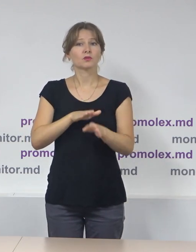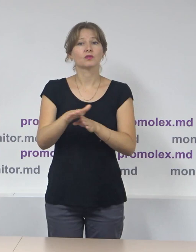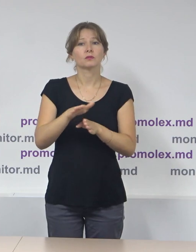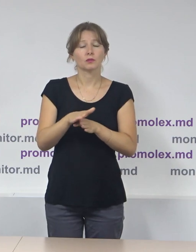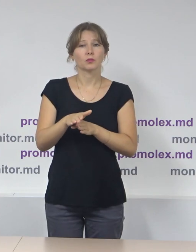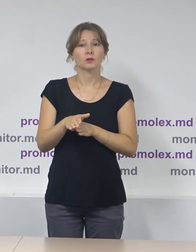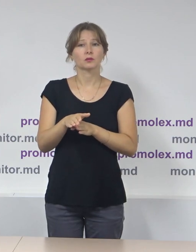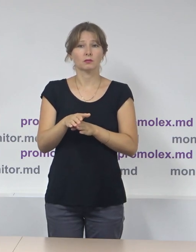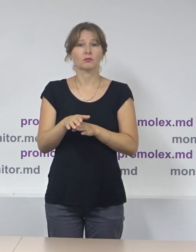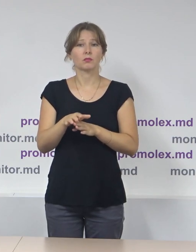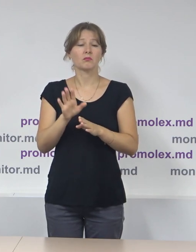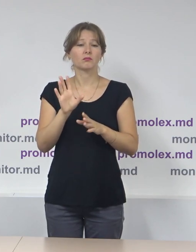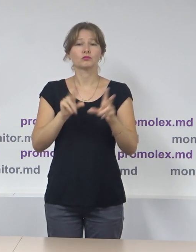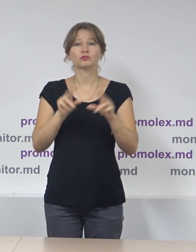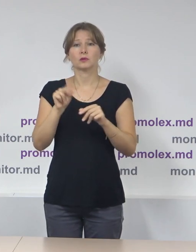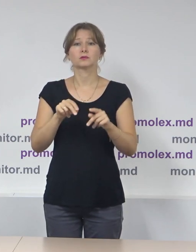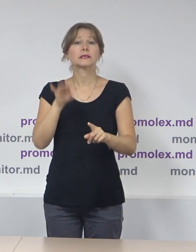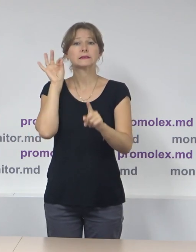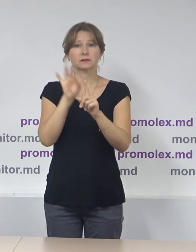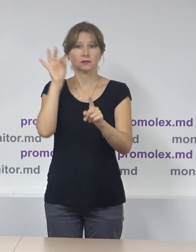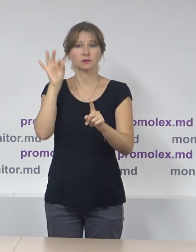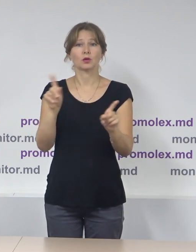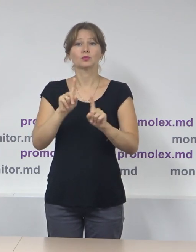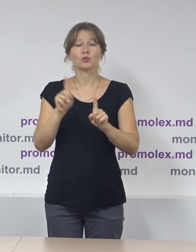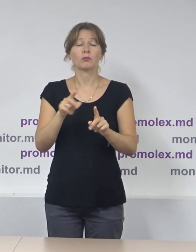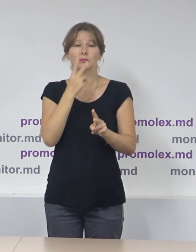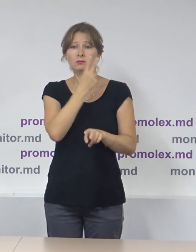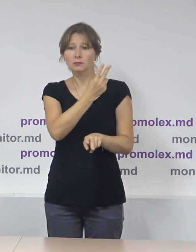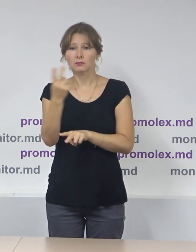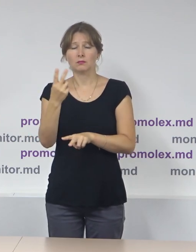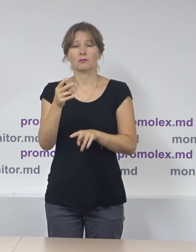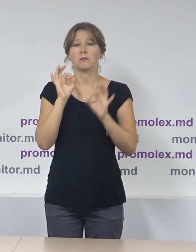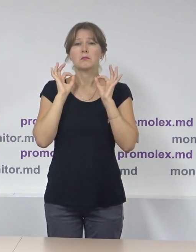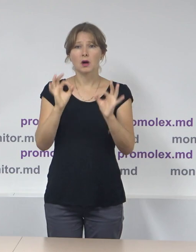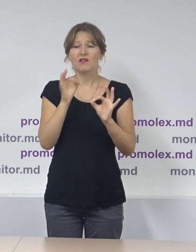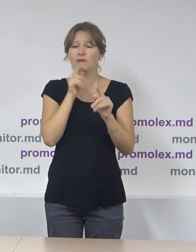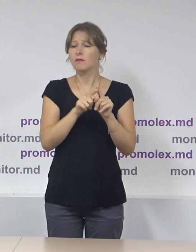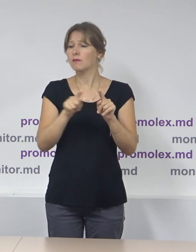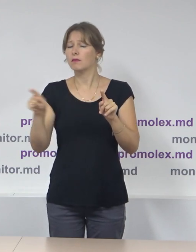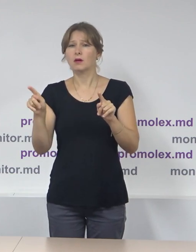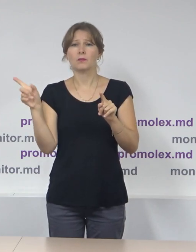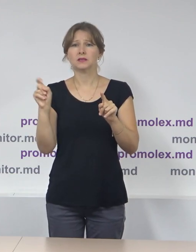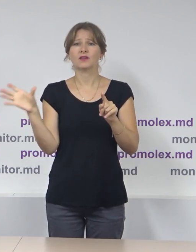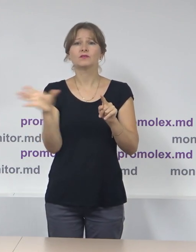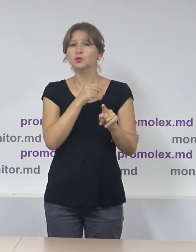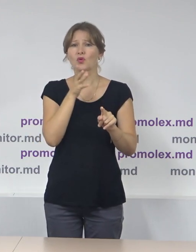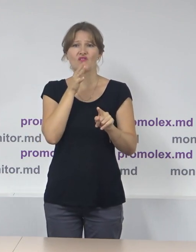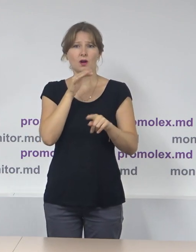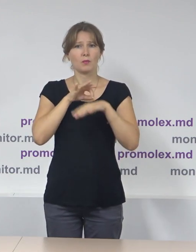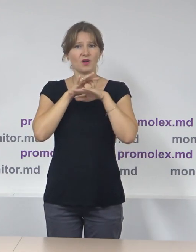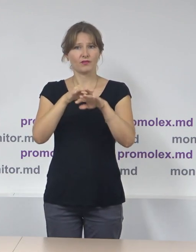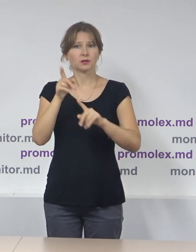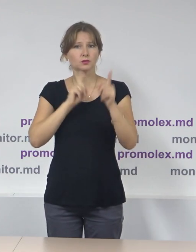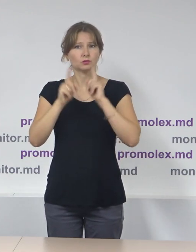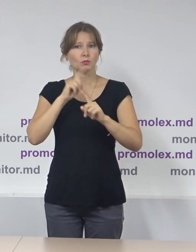bazează pe standardele internaționale în domeniu și presupune observarea atât pe termen lung a procesului electoral, cât și pe termen scurt,